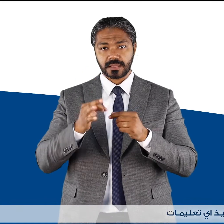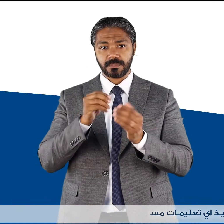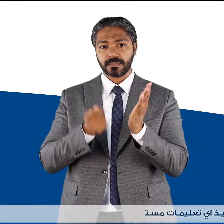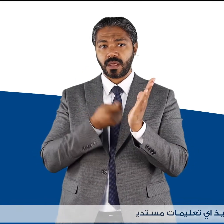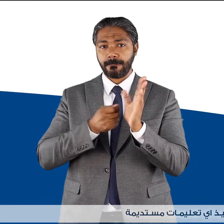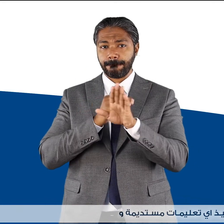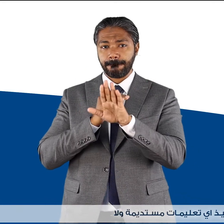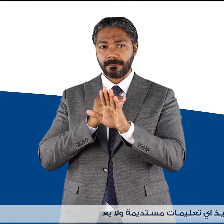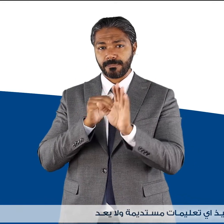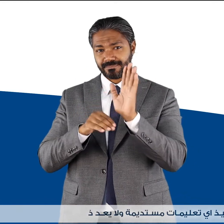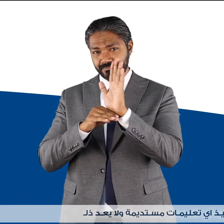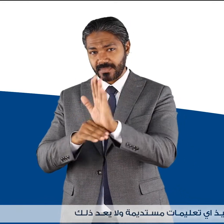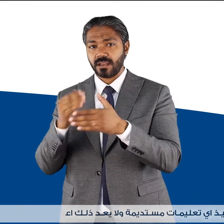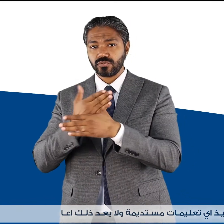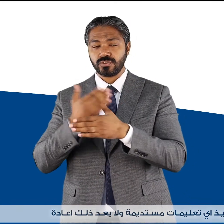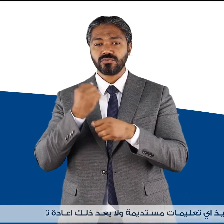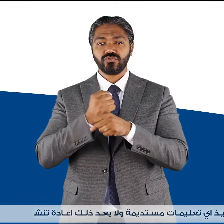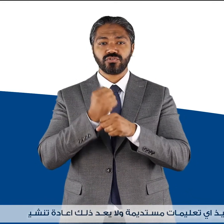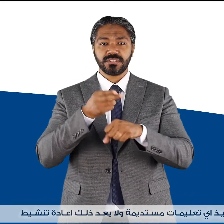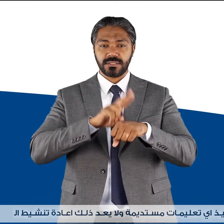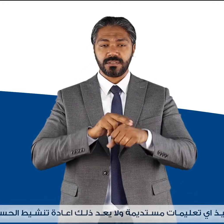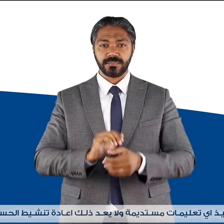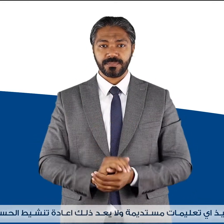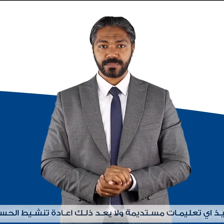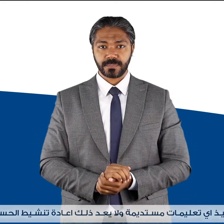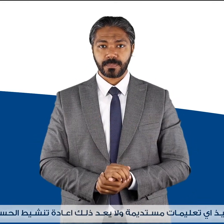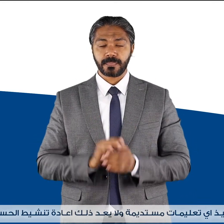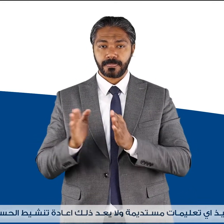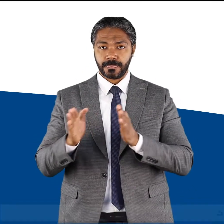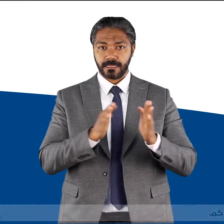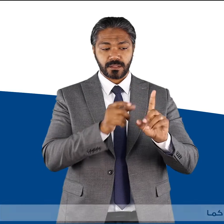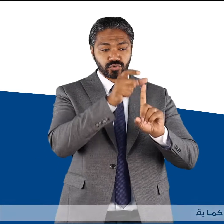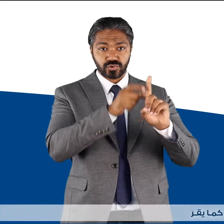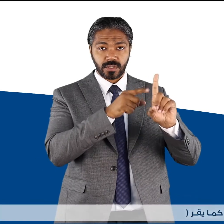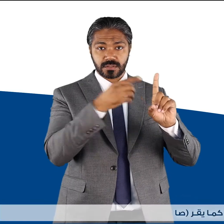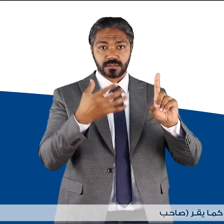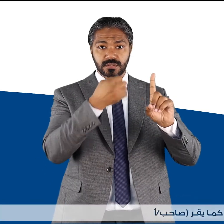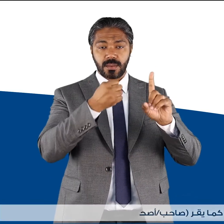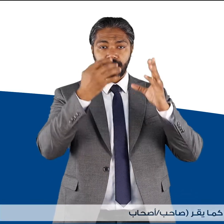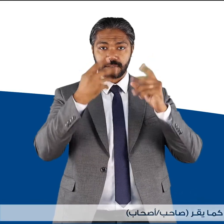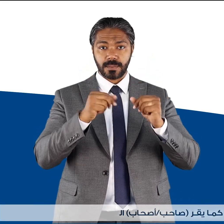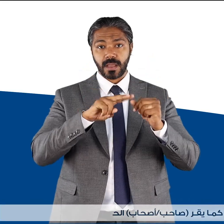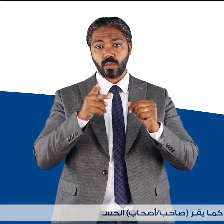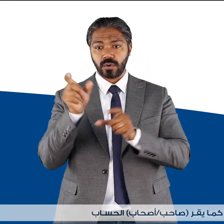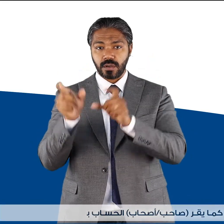مستديمة ولا يعد ذلك إعادة تنشيط الحساب كما يقر صاحب أو أصحاب الحساب